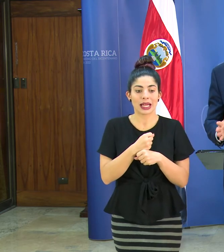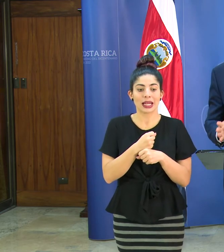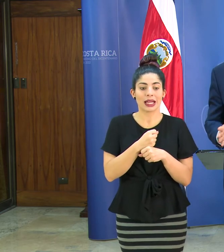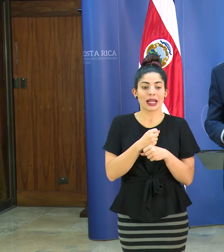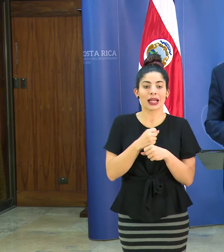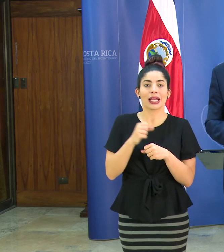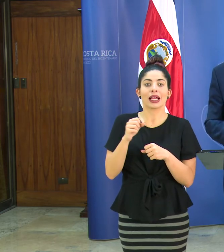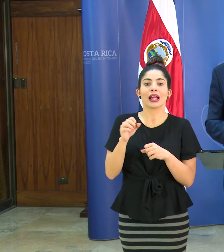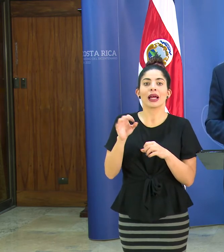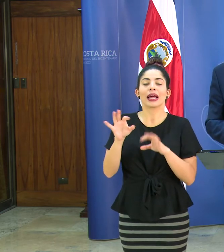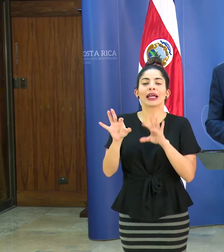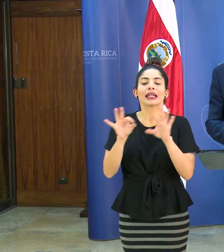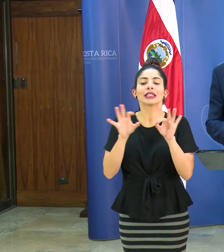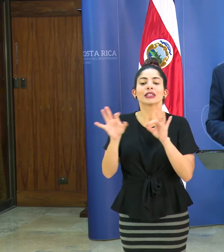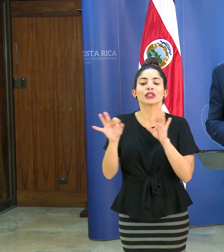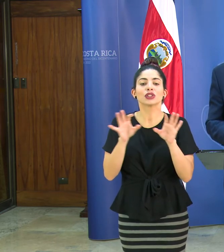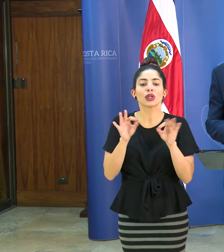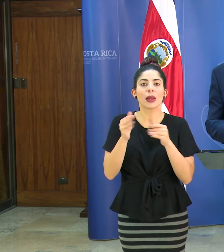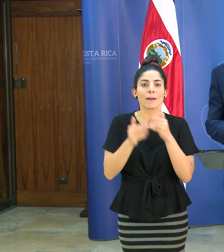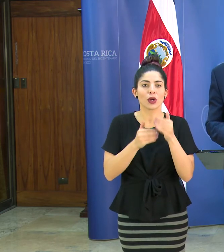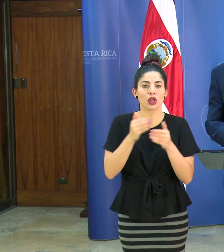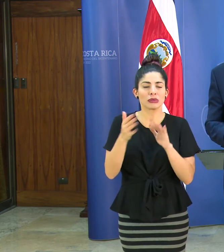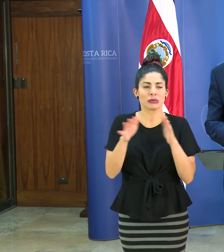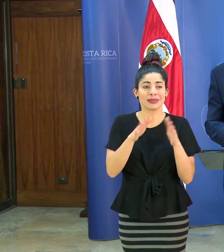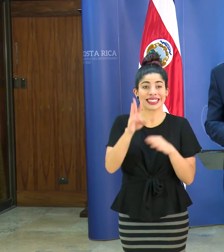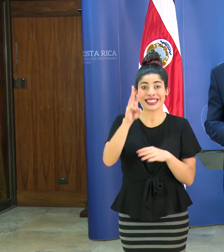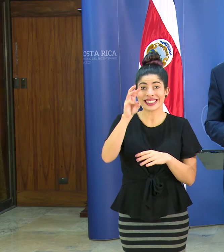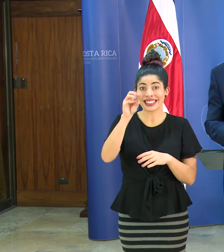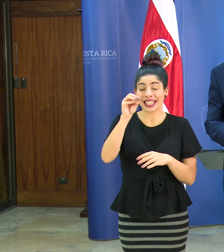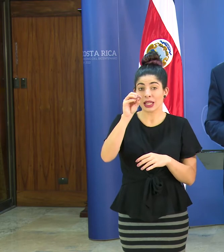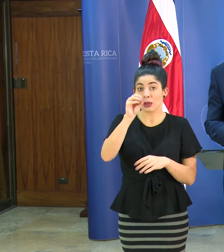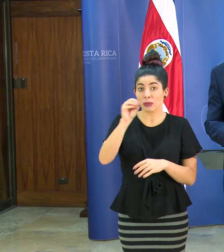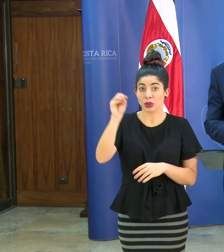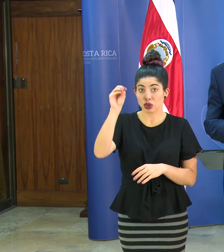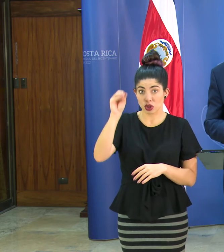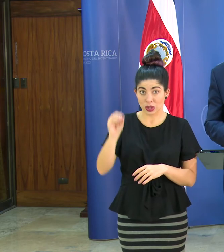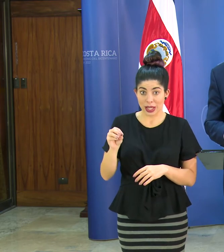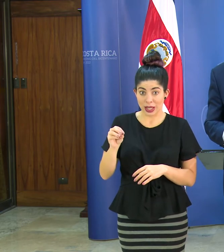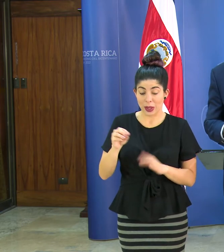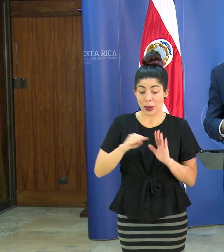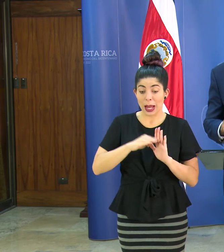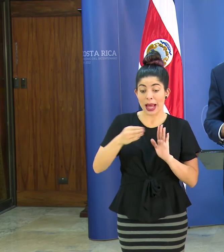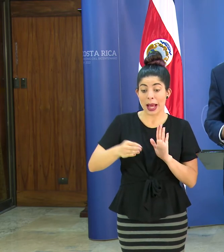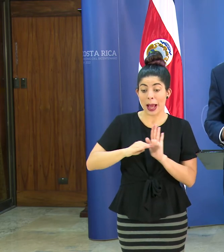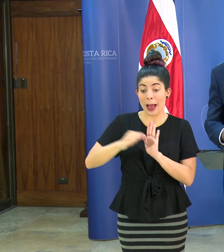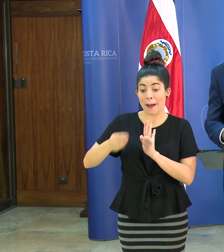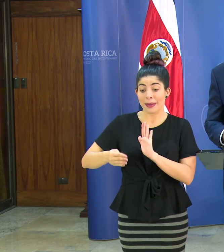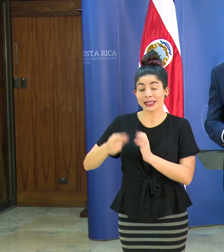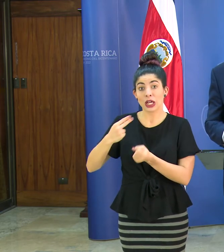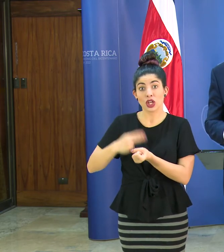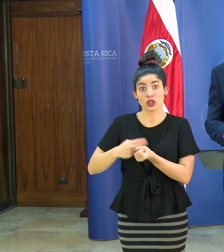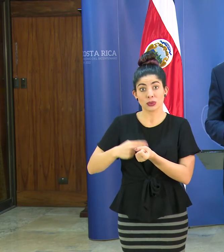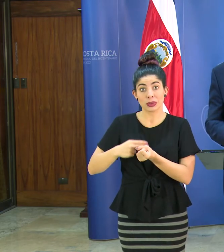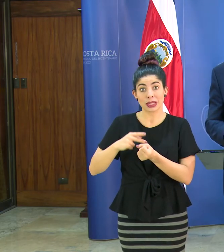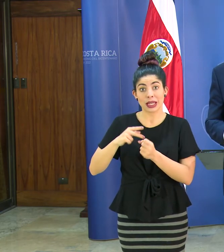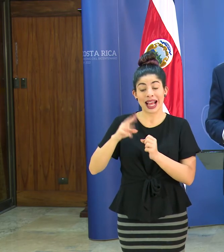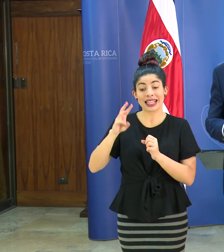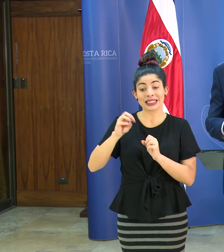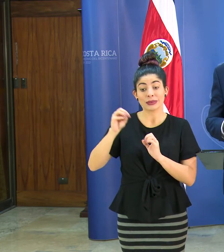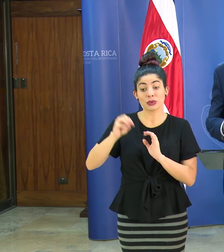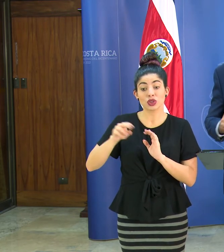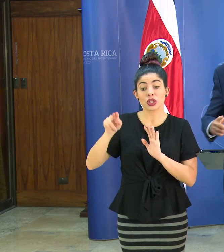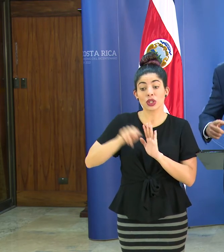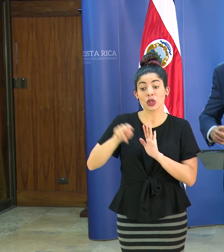electivos más o menos el 60% de las camas en un hospital están ocupadas